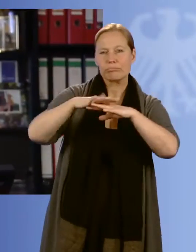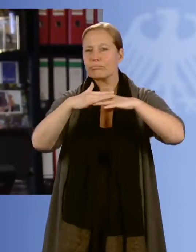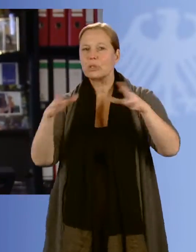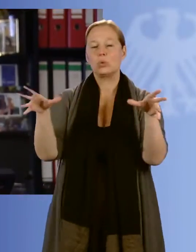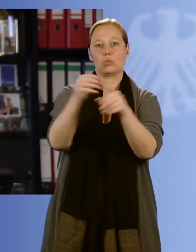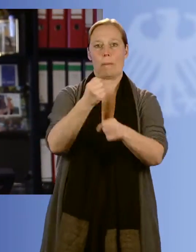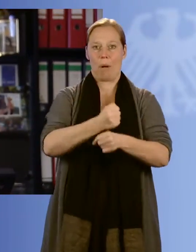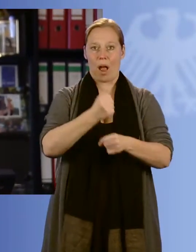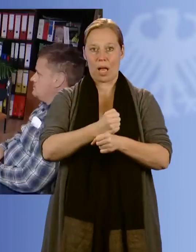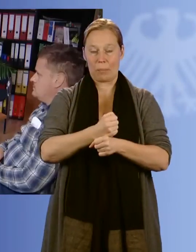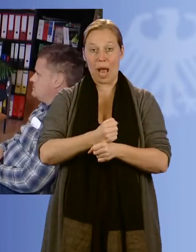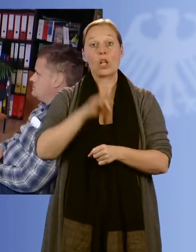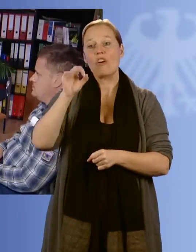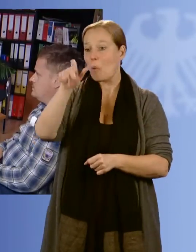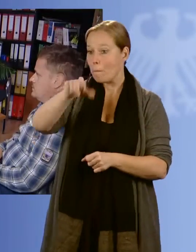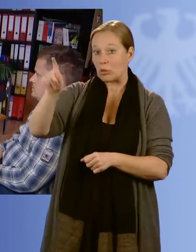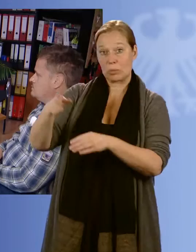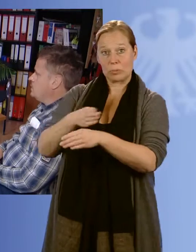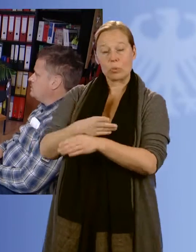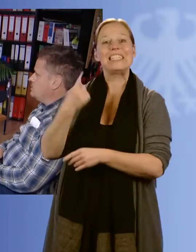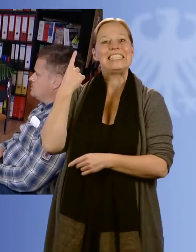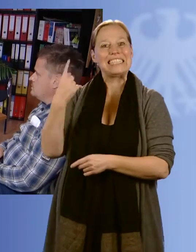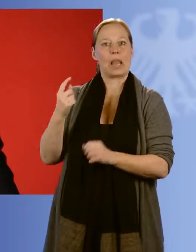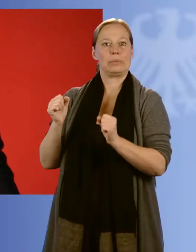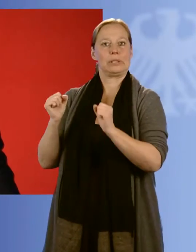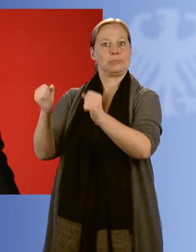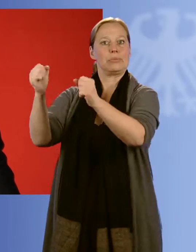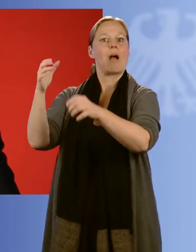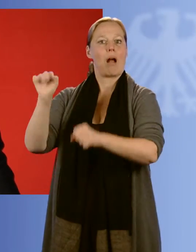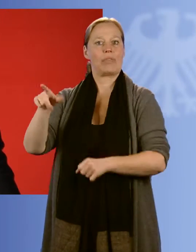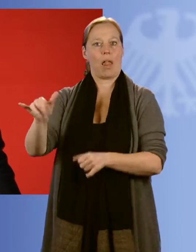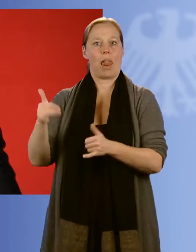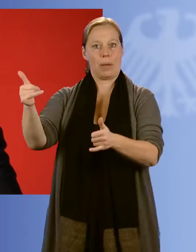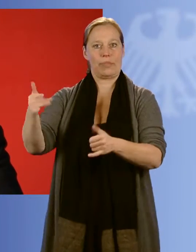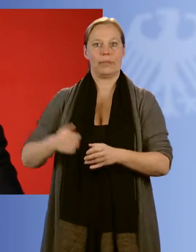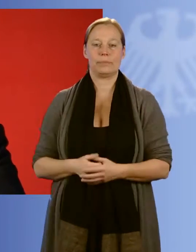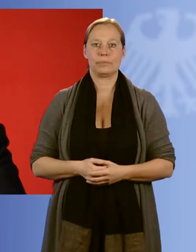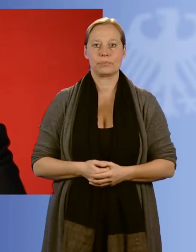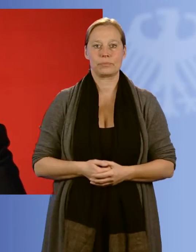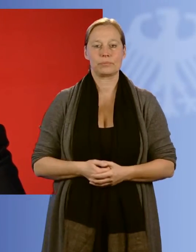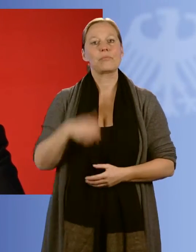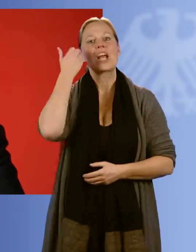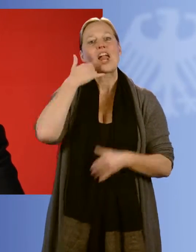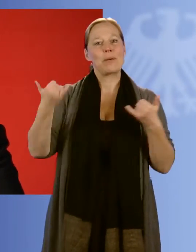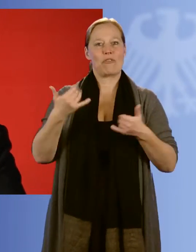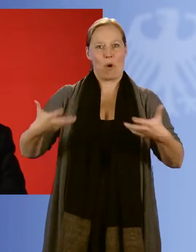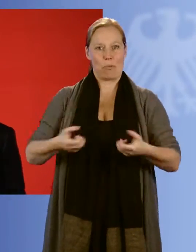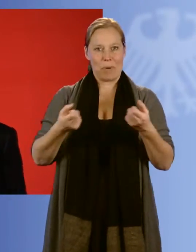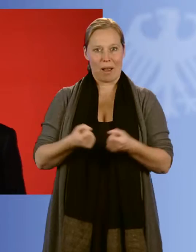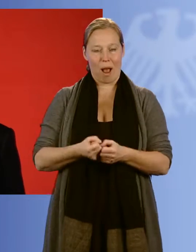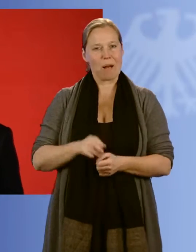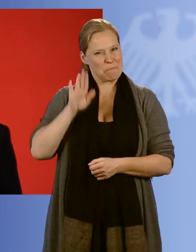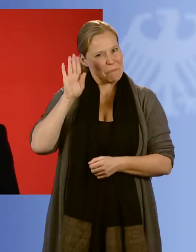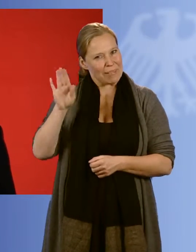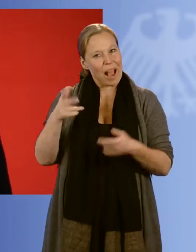die eigenverantwortliche Lebensgestaltung im Vordergrund steht. Liebe Frau Becker, mit Ihren Vereinen helfen Sie mit, ein